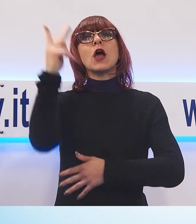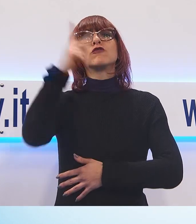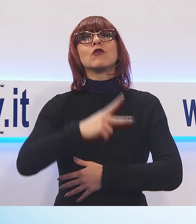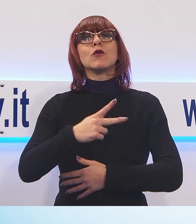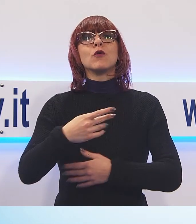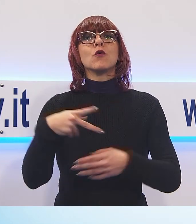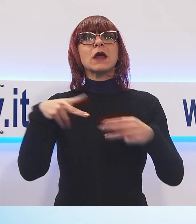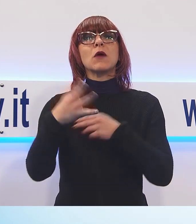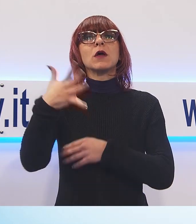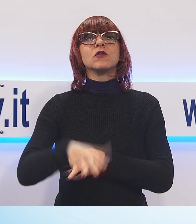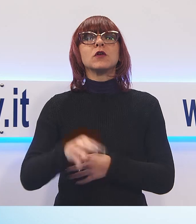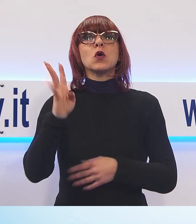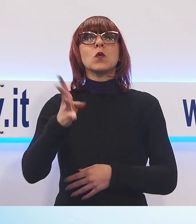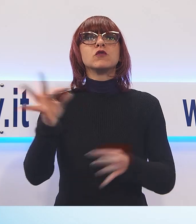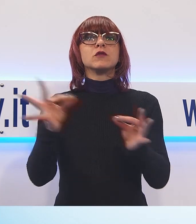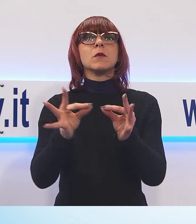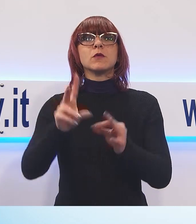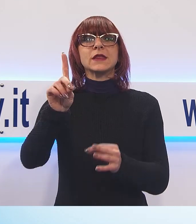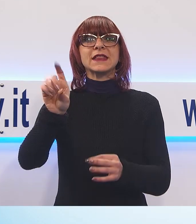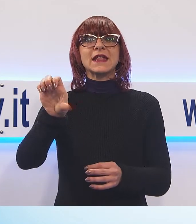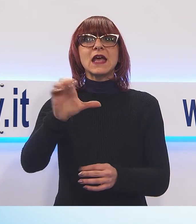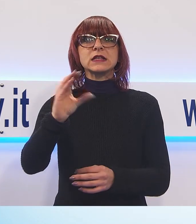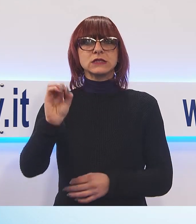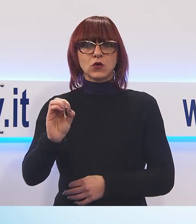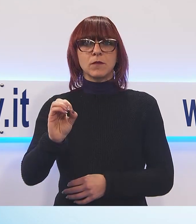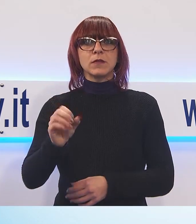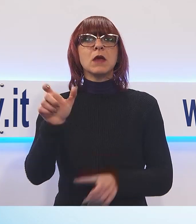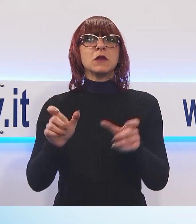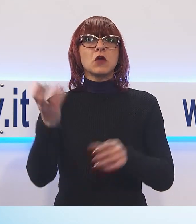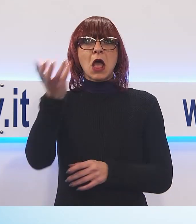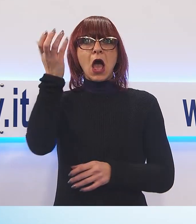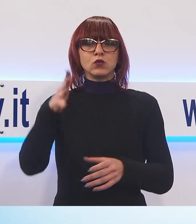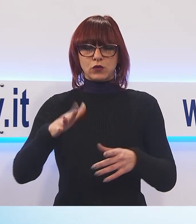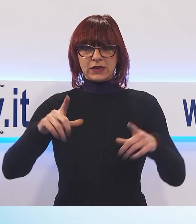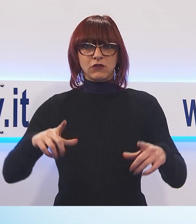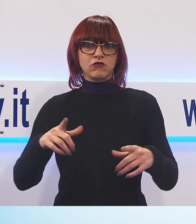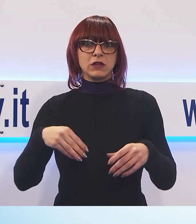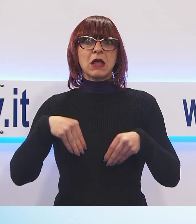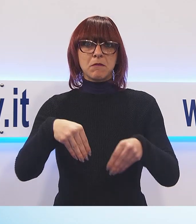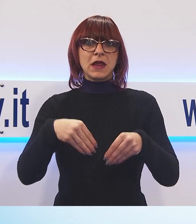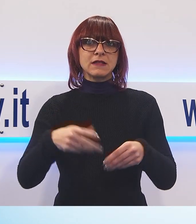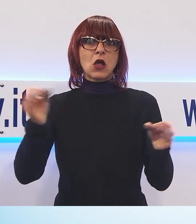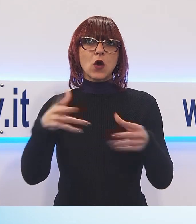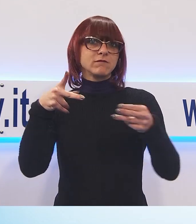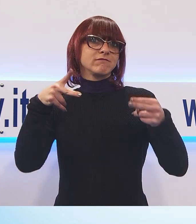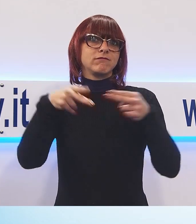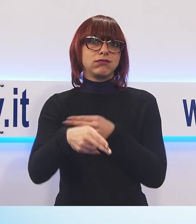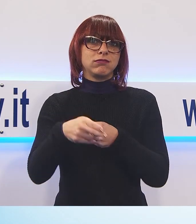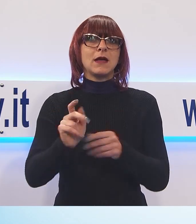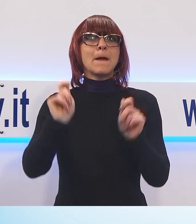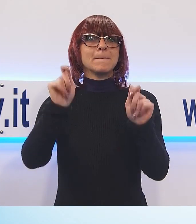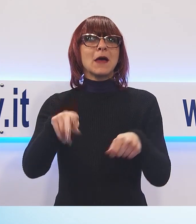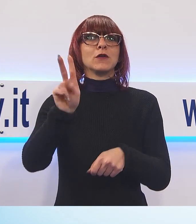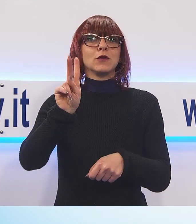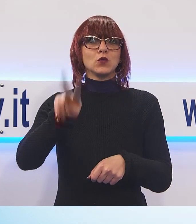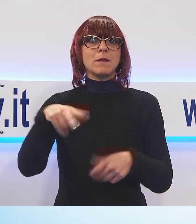edizione del Desco. Alla presenza delle autorità cittadine, il tradizionale taglio del nastro che ha dato il via all'edizione 2018.